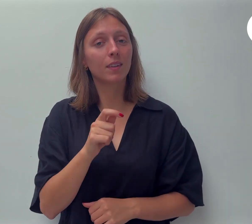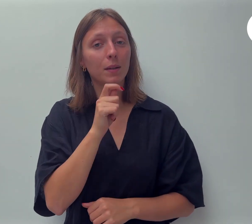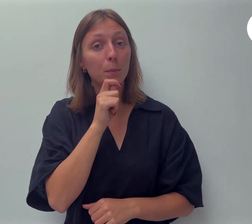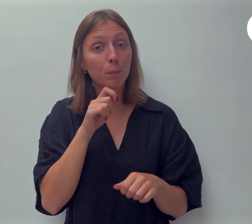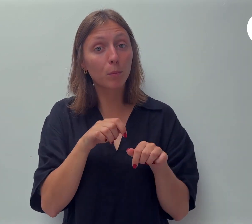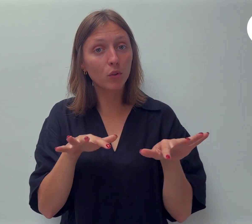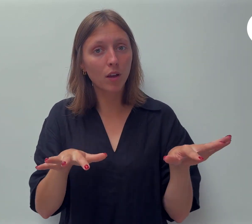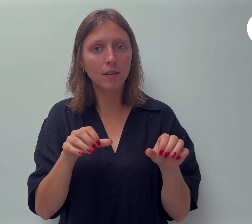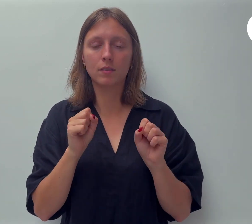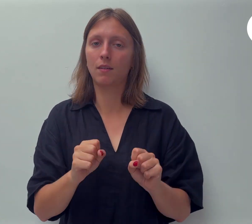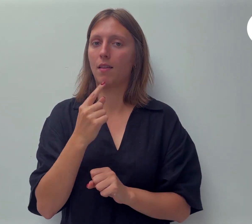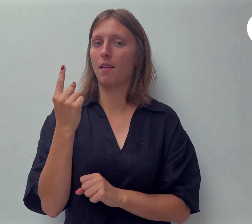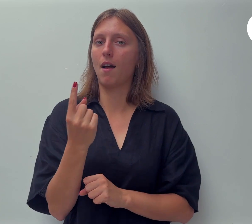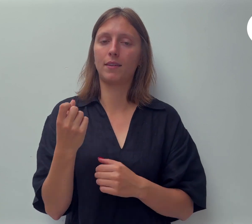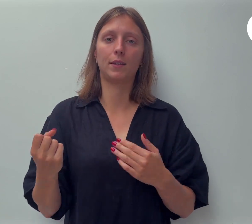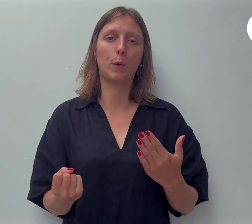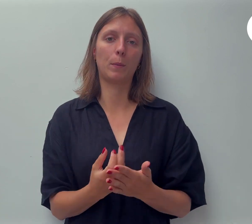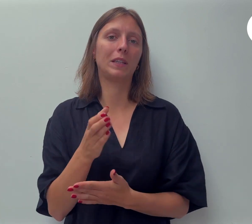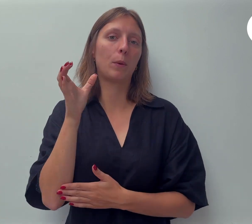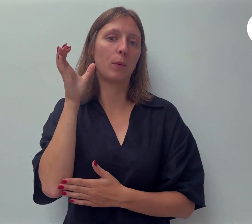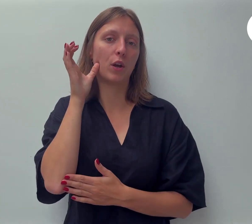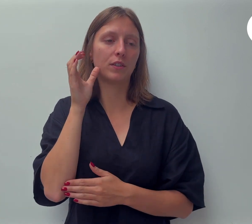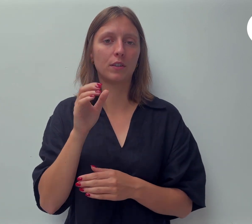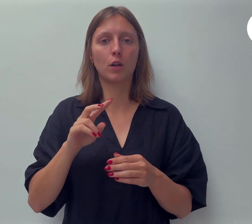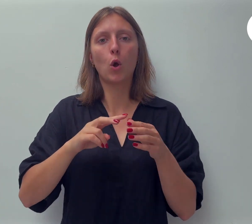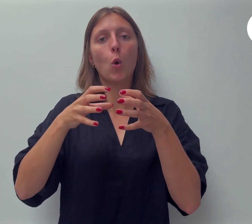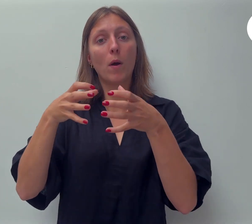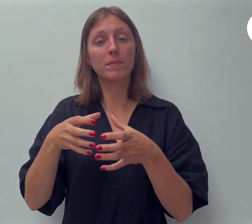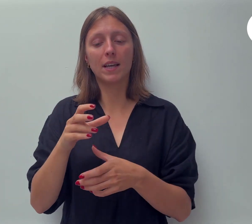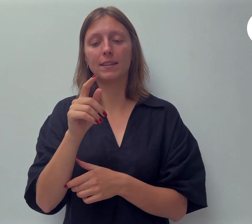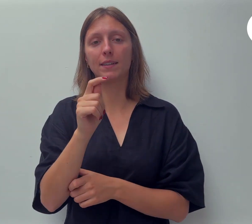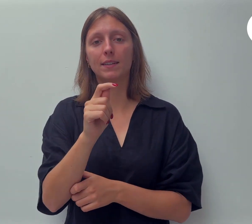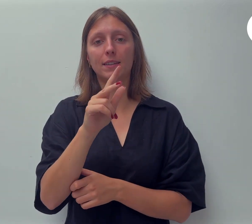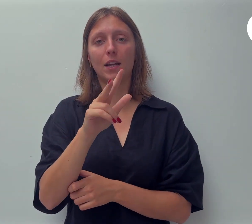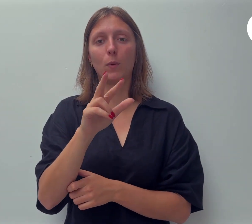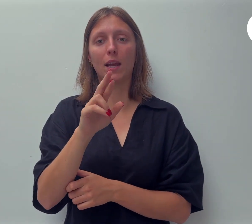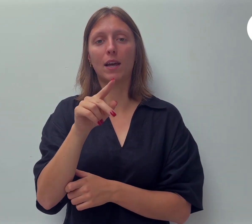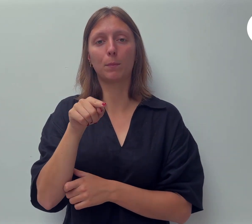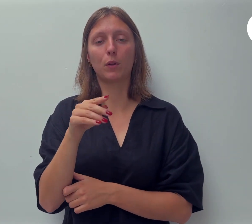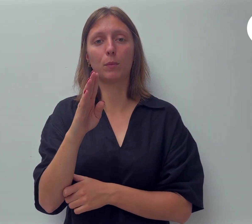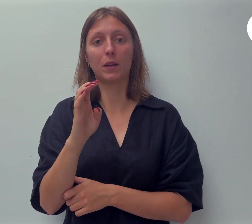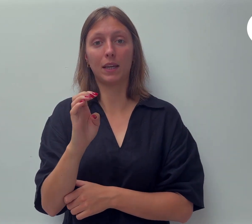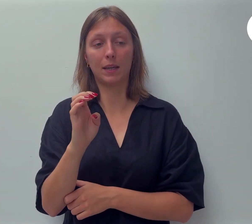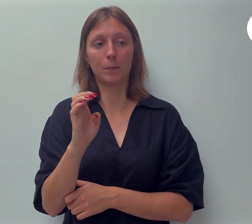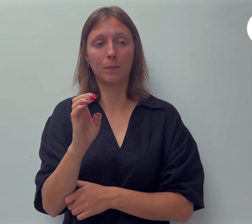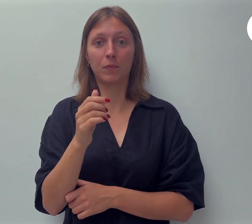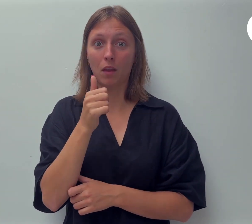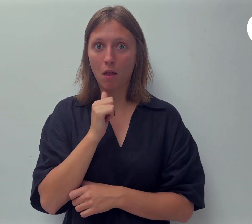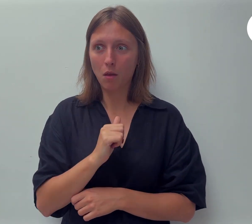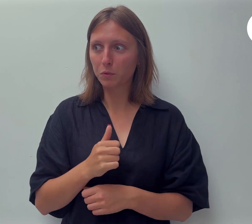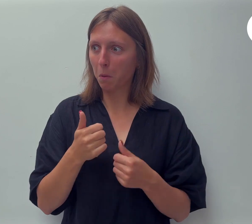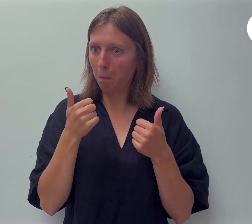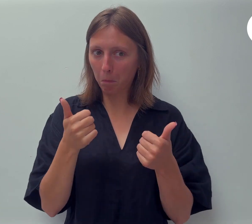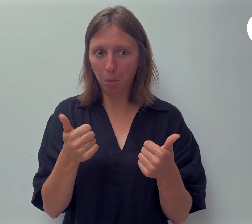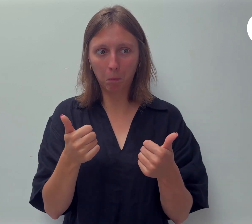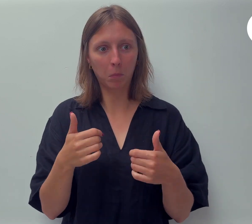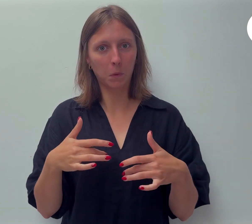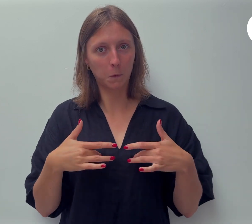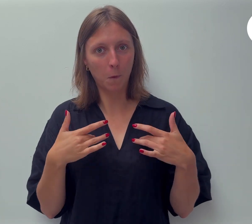opnieuw beluisteren via de website en app van twr.be. Als je deze aflevering leuk vond en je wilt de podcast helpen